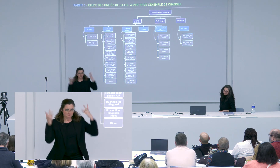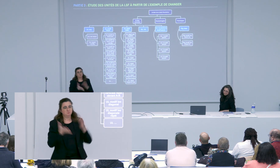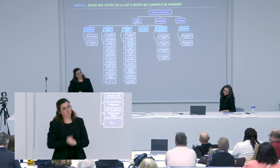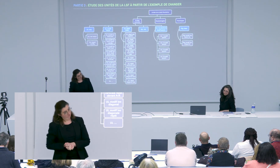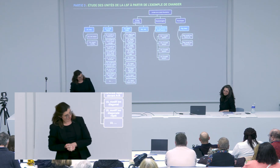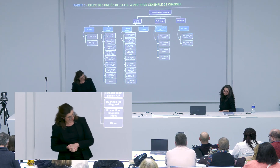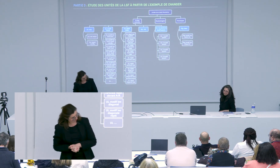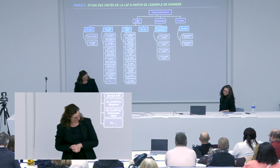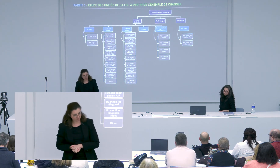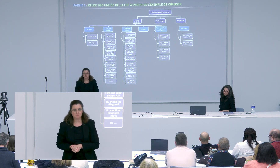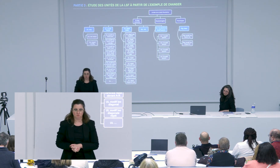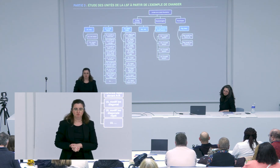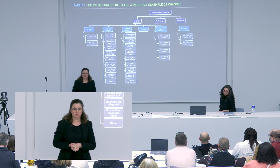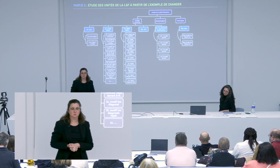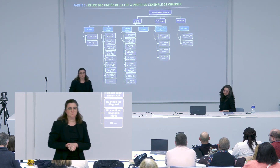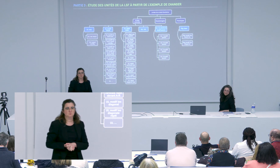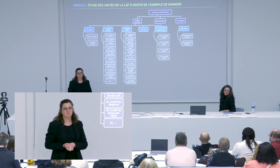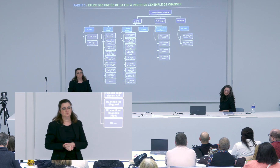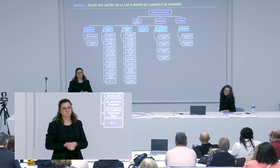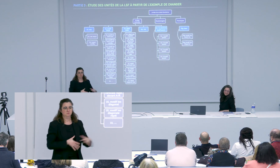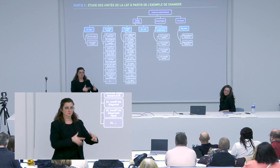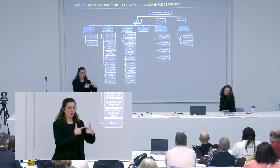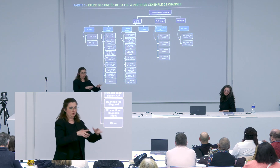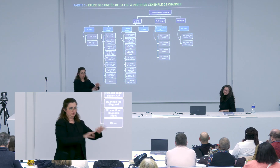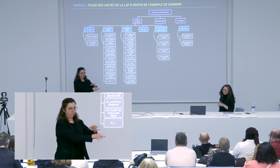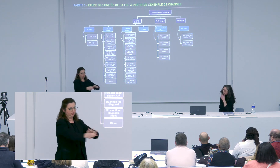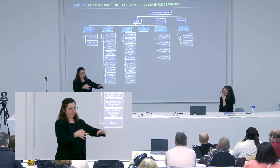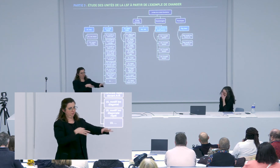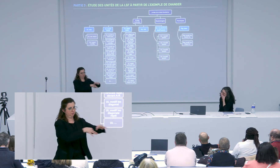beaucoup d'entendants beaucoup d'hommes entendants mais peu de sourds